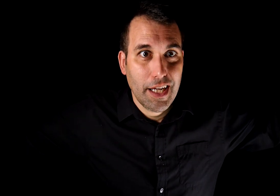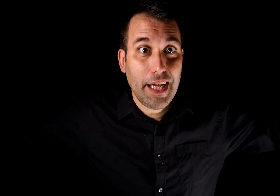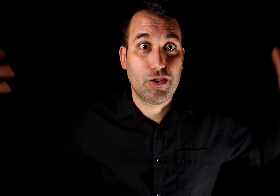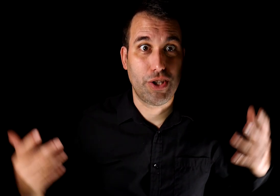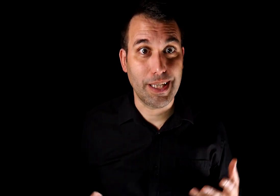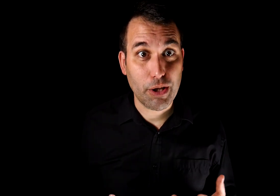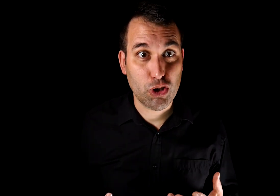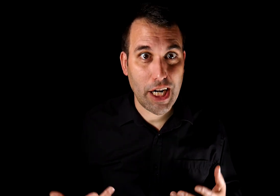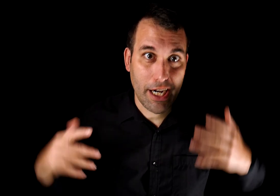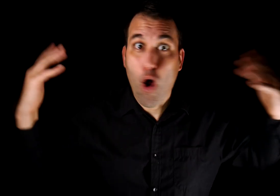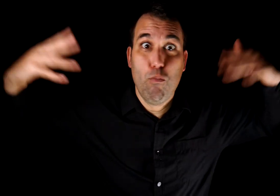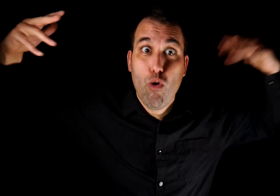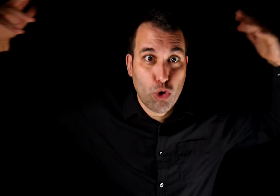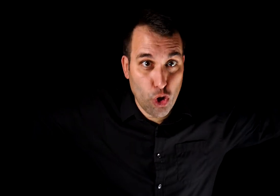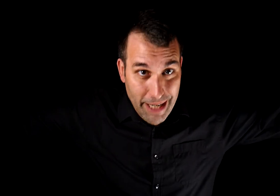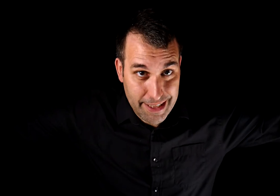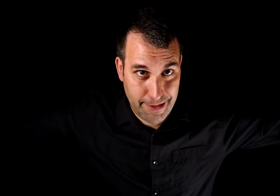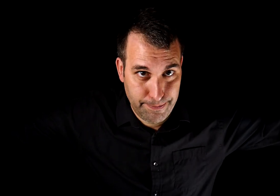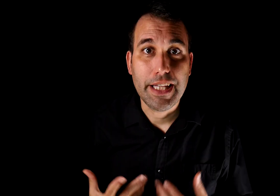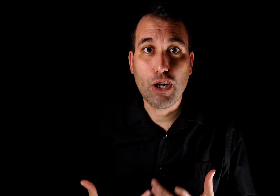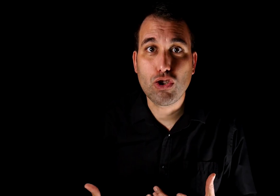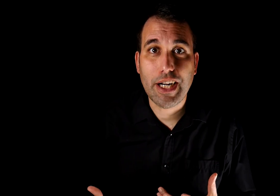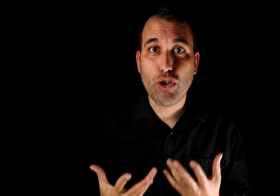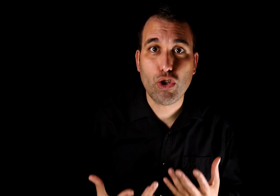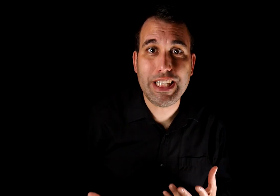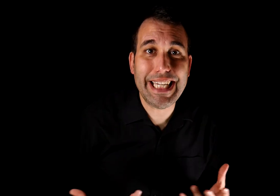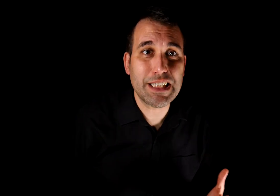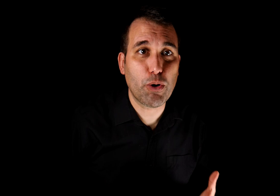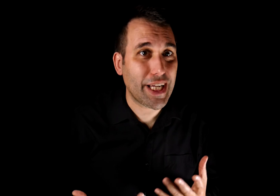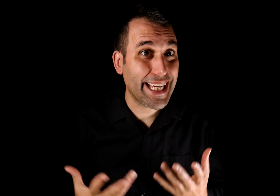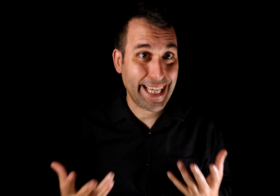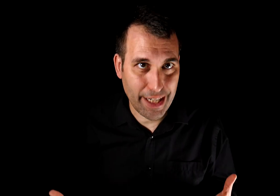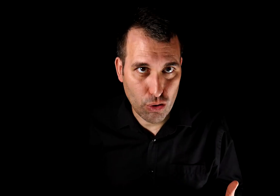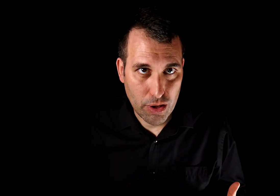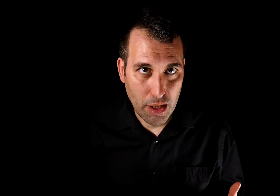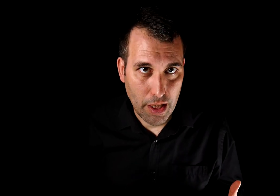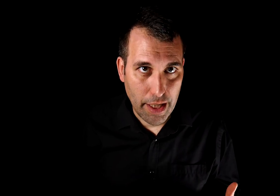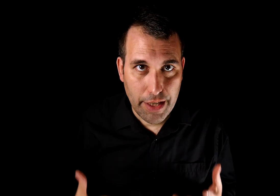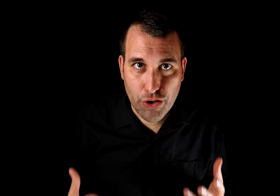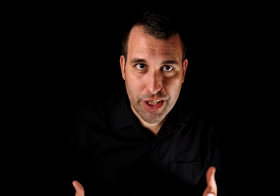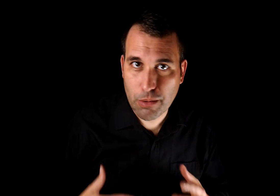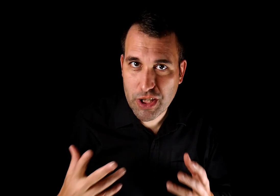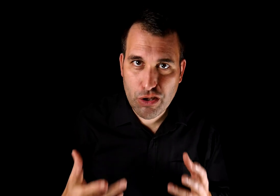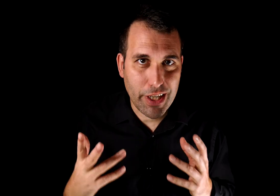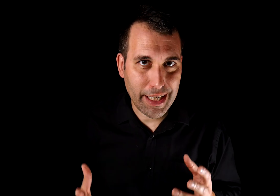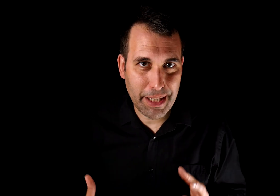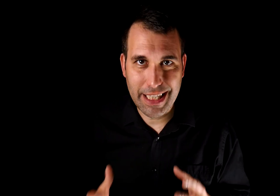entonces debo demostrar mucho más. De lo contrario, no tienes por qué creerlo. Entonces, como estás en una rama del